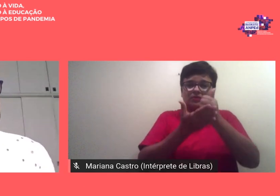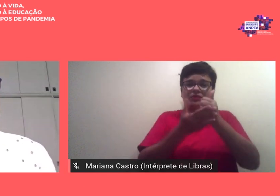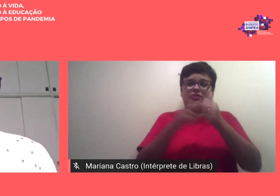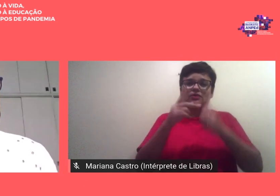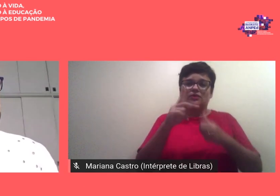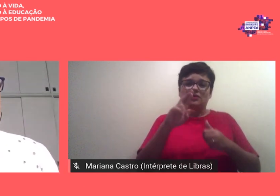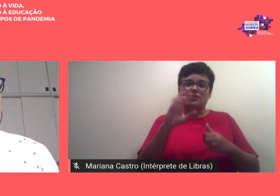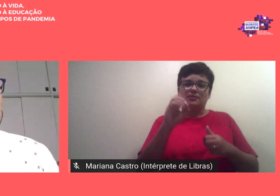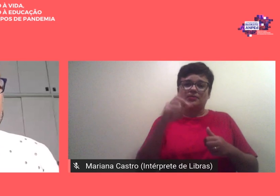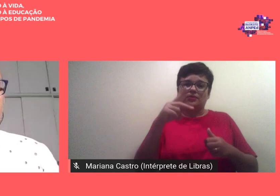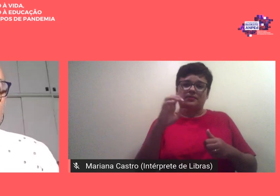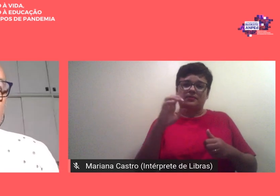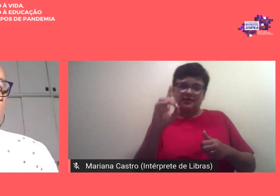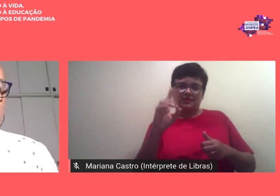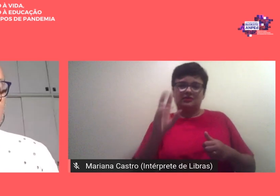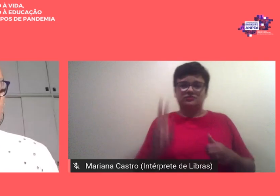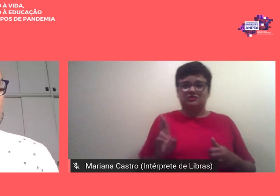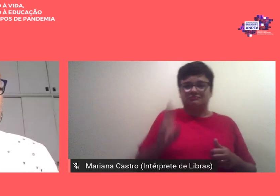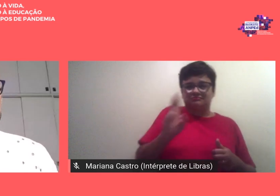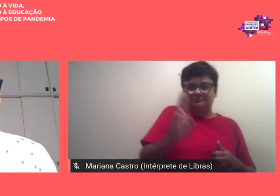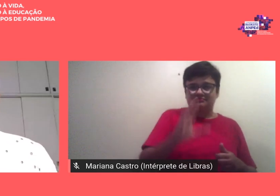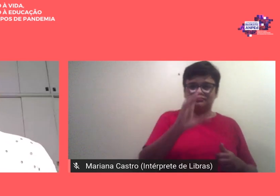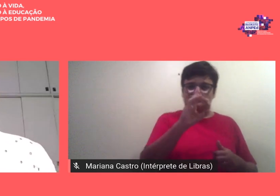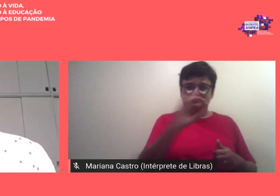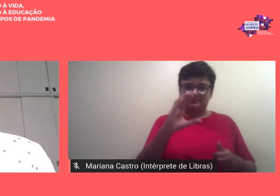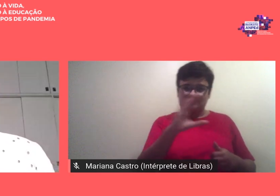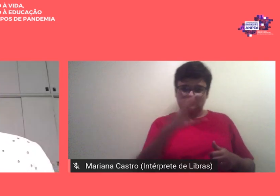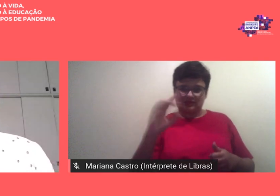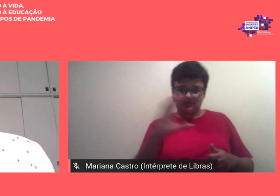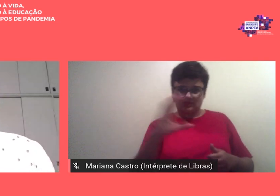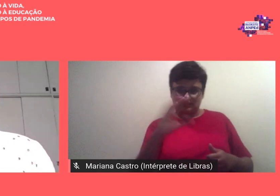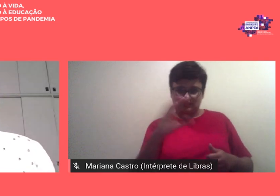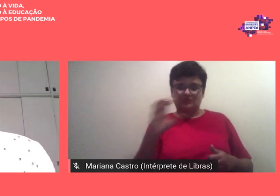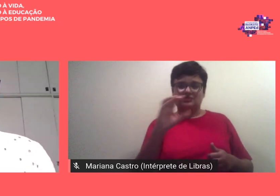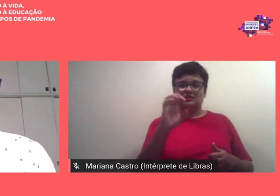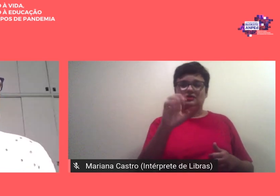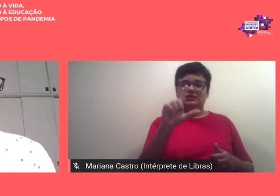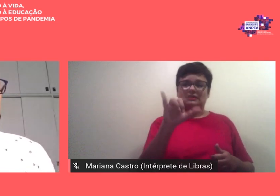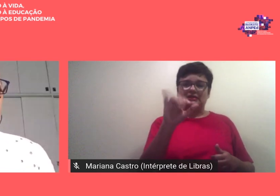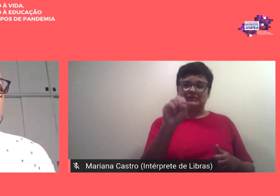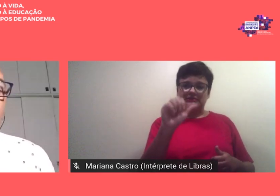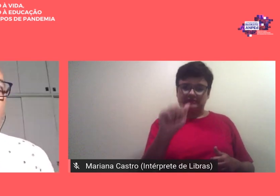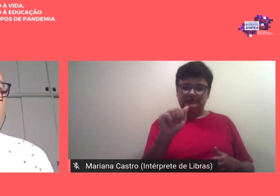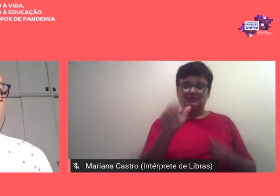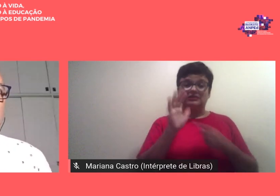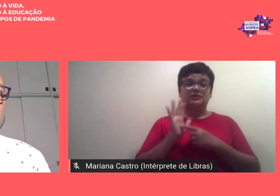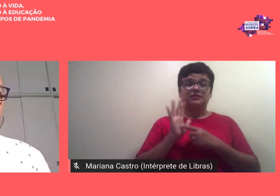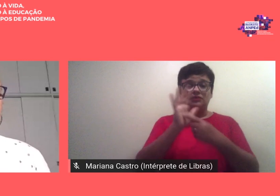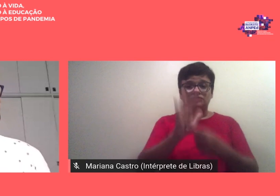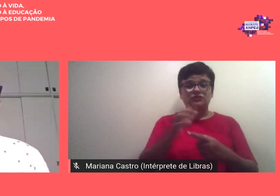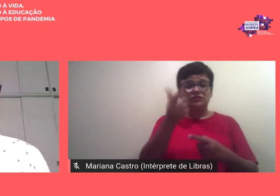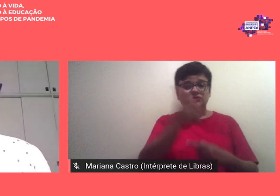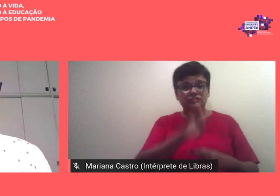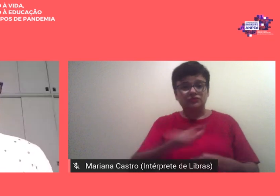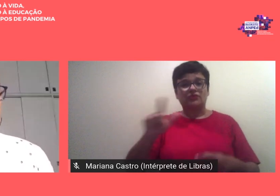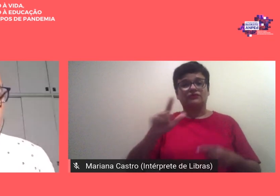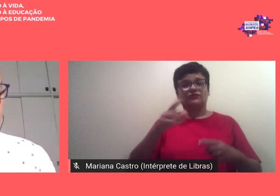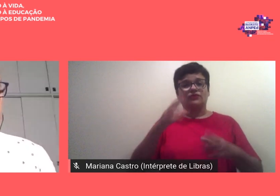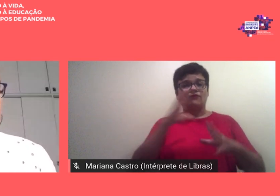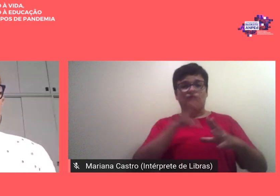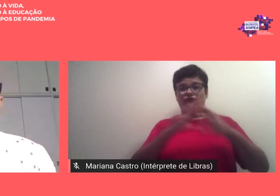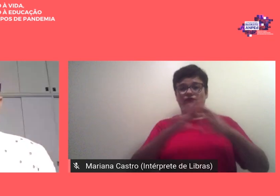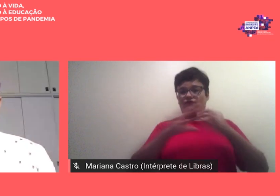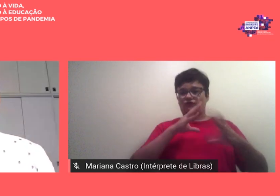representado pela coordenadora Elisa Bartolosi da Amped Nacional mostramos que mais uma vez não fugimos a luta e continuamos